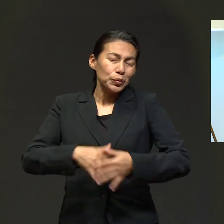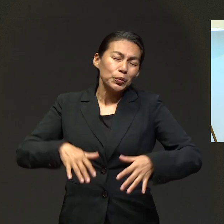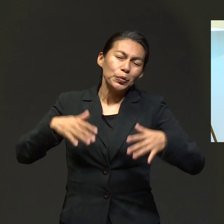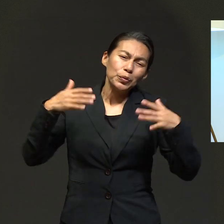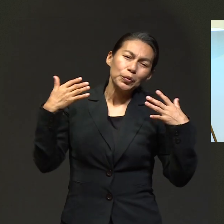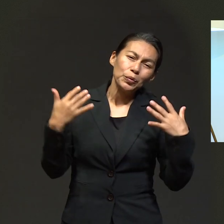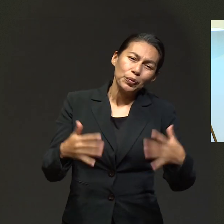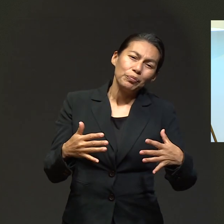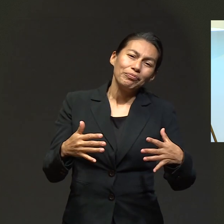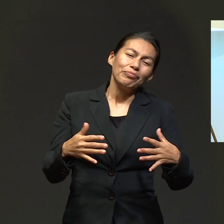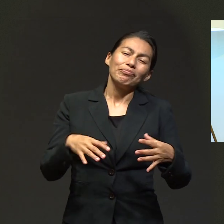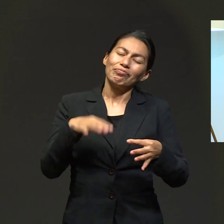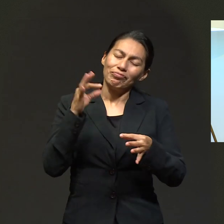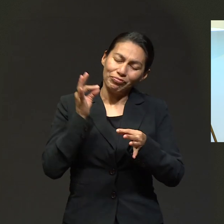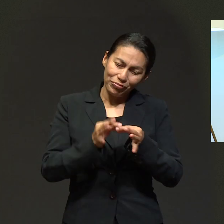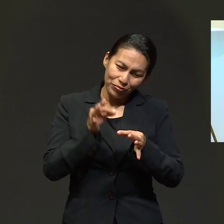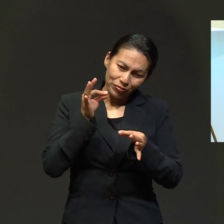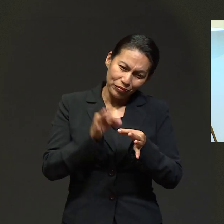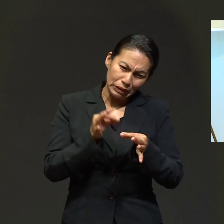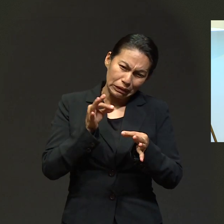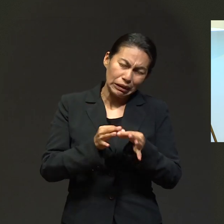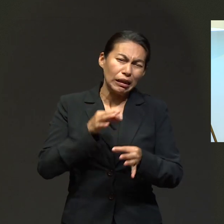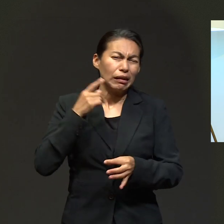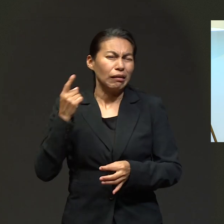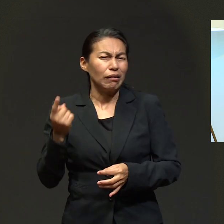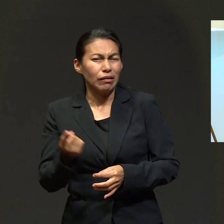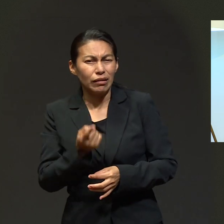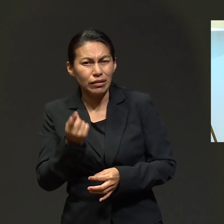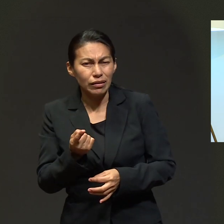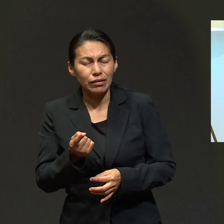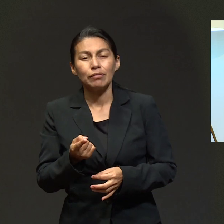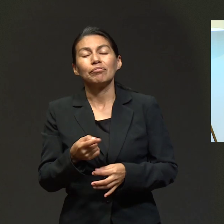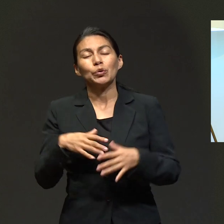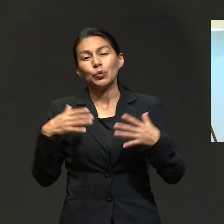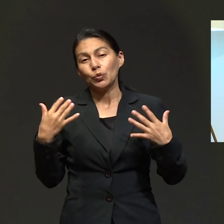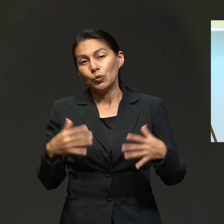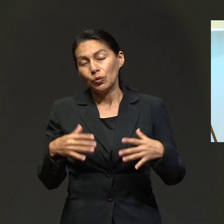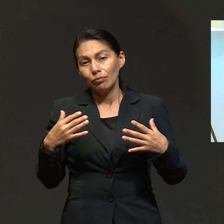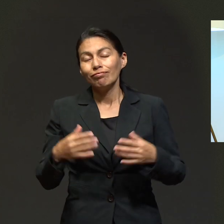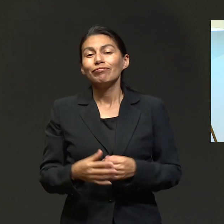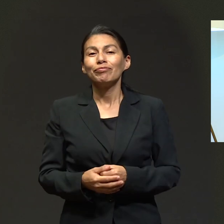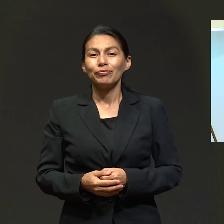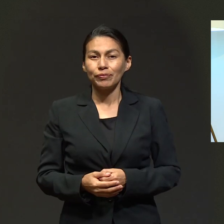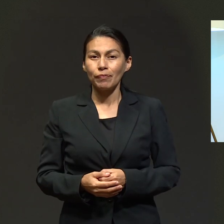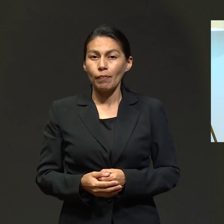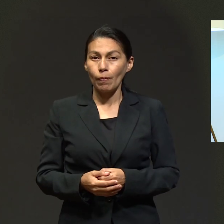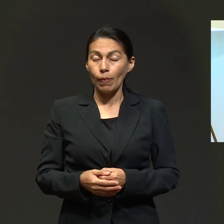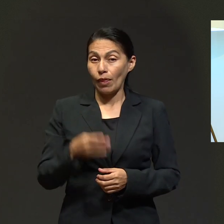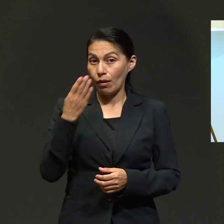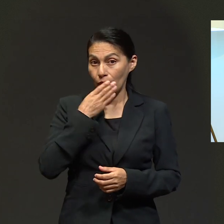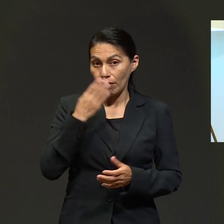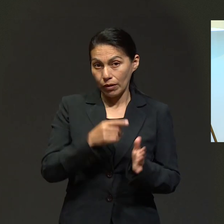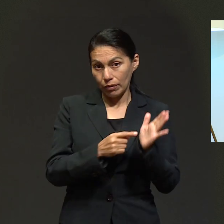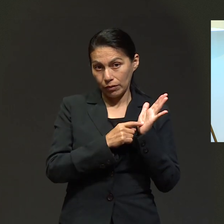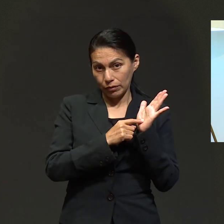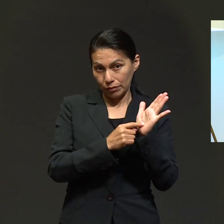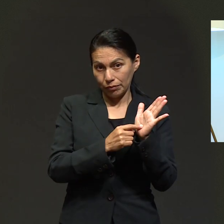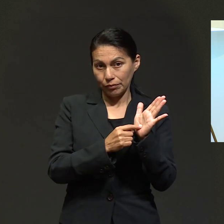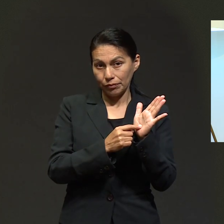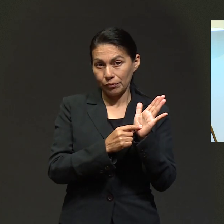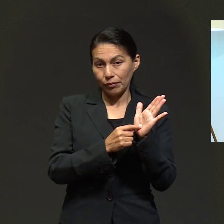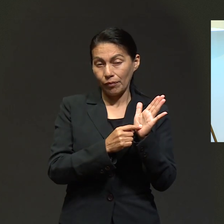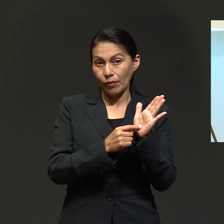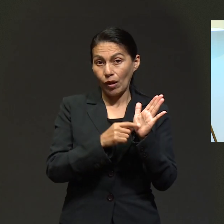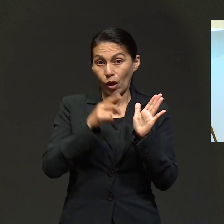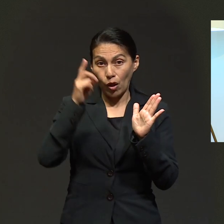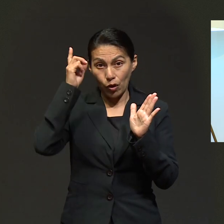por nosotros de una manera perseverante, infinita y eterna. Porque la Biblia